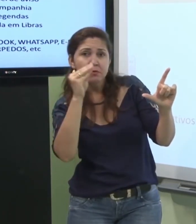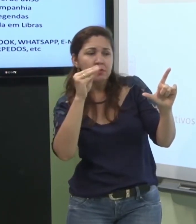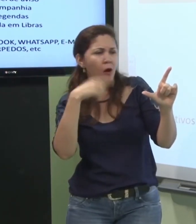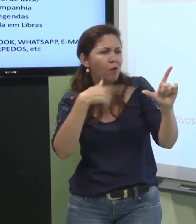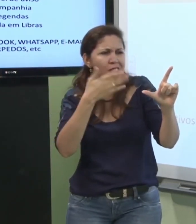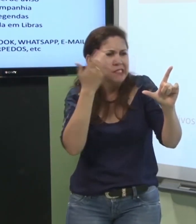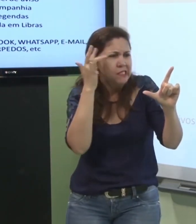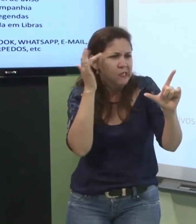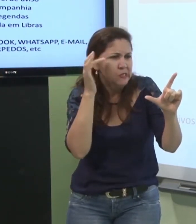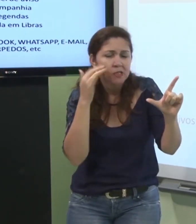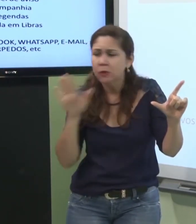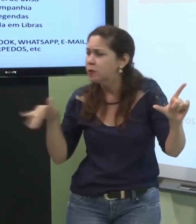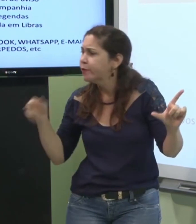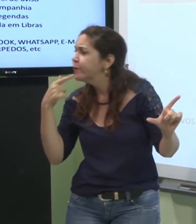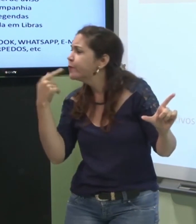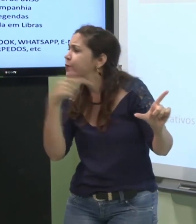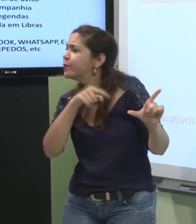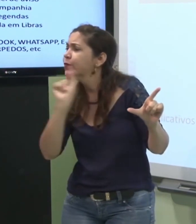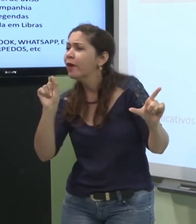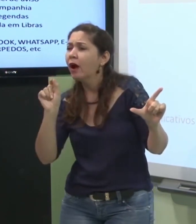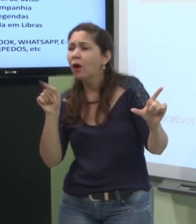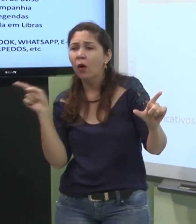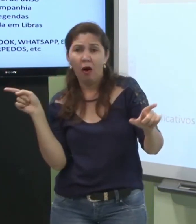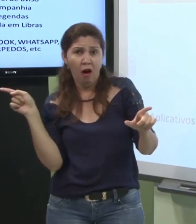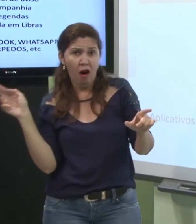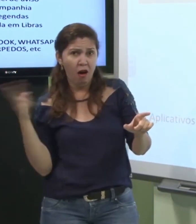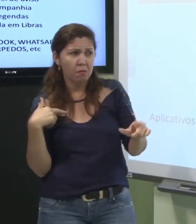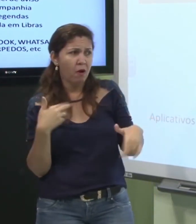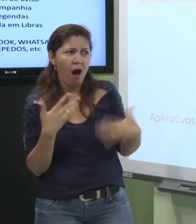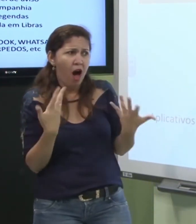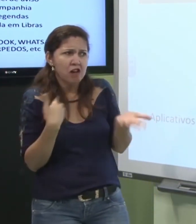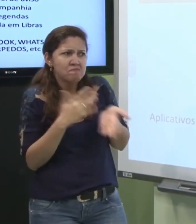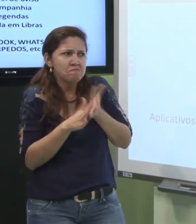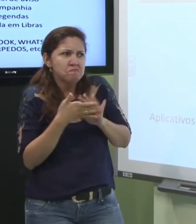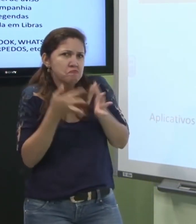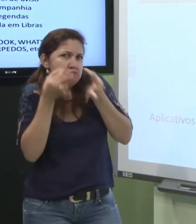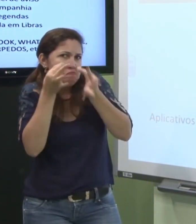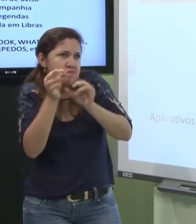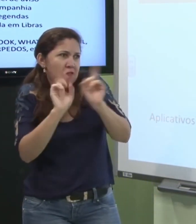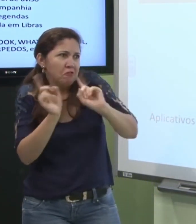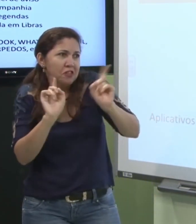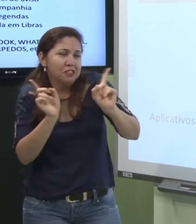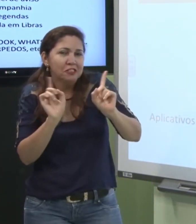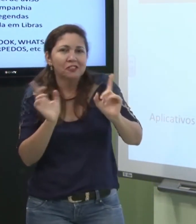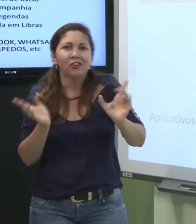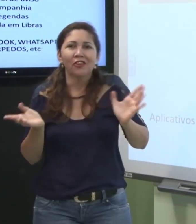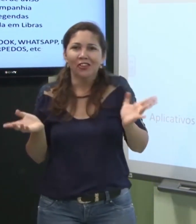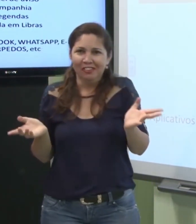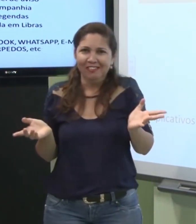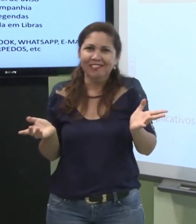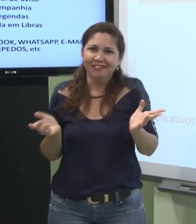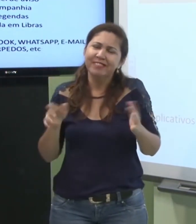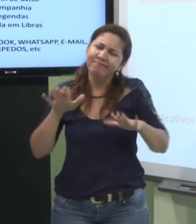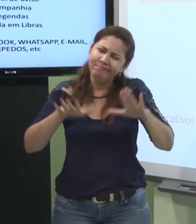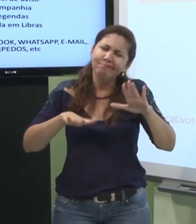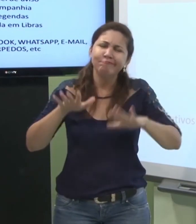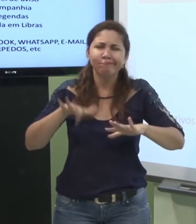a pessoa fala. Ah, eu não sei. Eu não estava prestando atenção. Às vezes, pode ocorrer esses tipos de dificuldades.